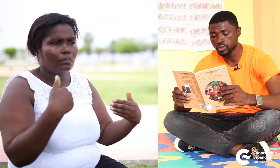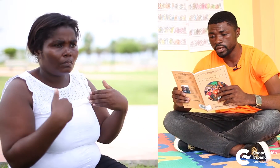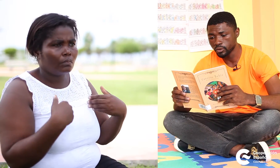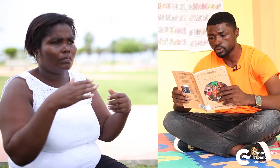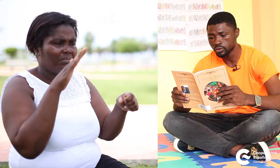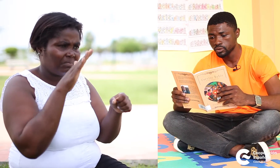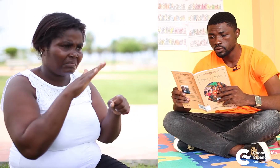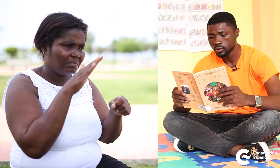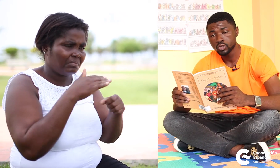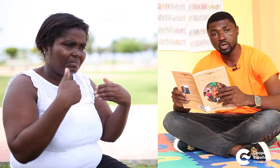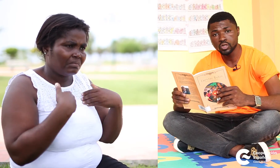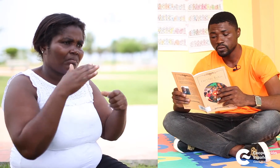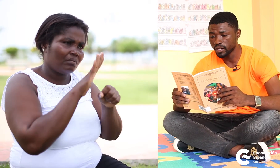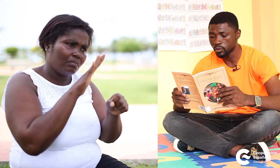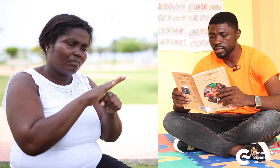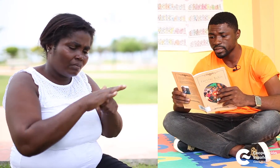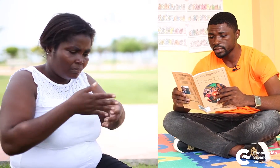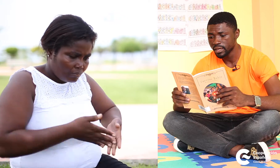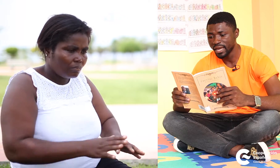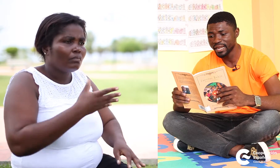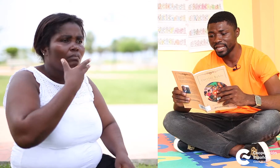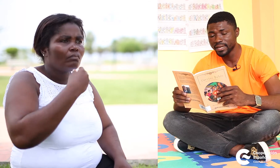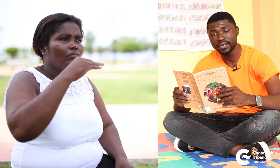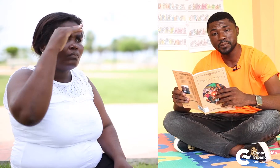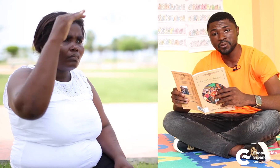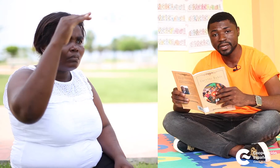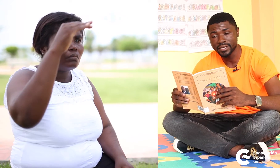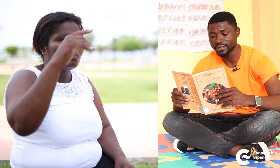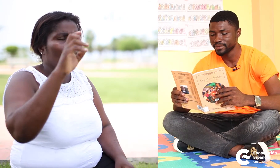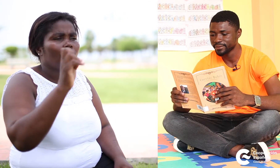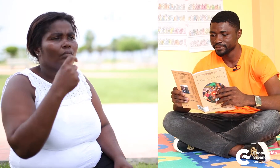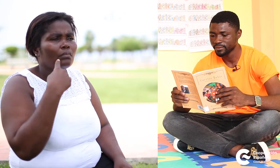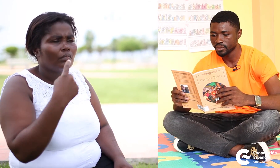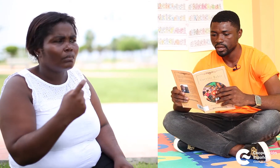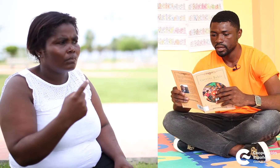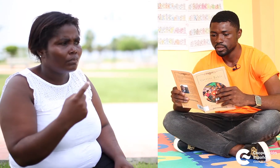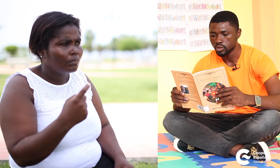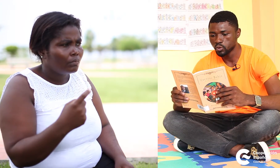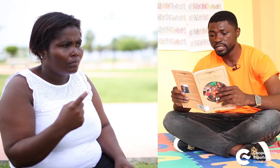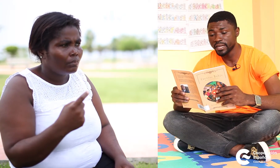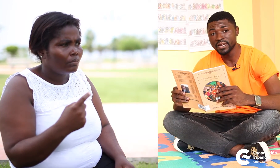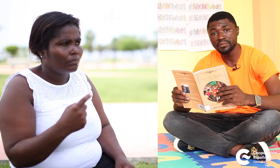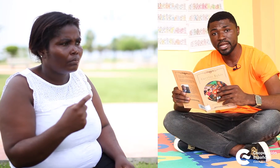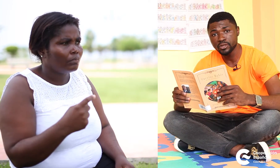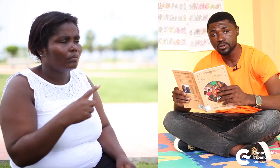hijos, todos varones en edad de pubertad. Su entretenimiento